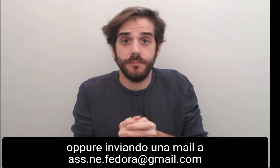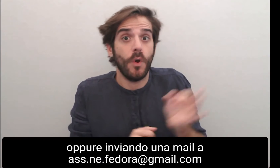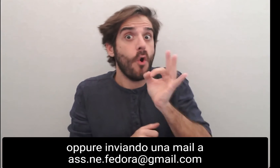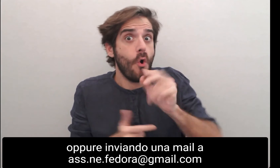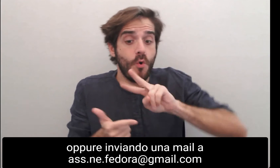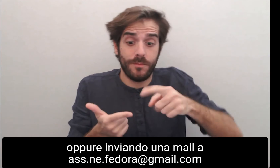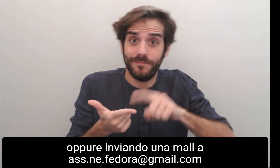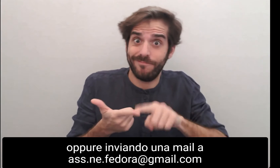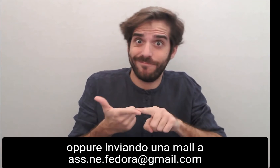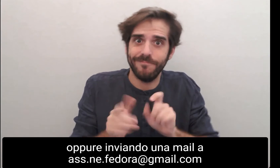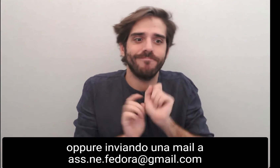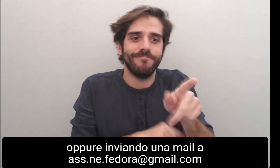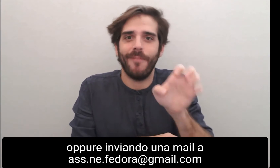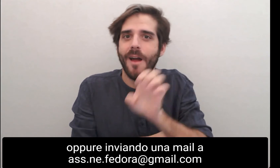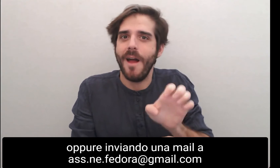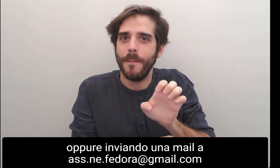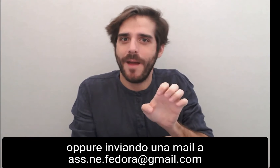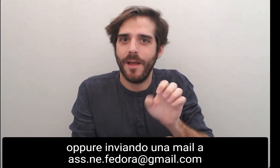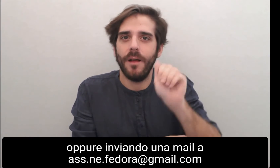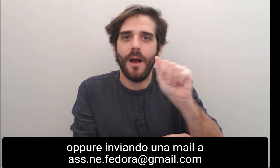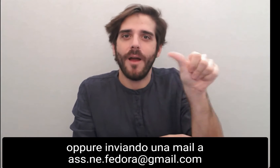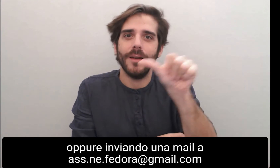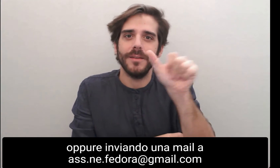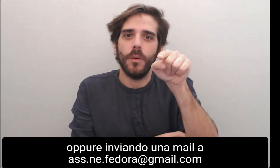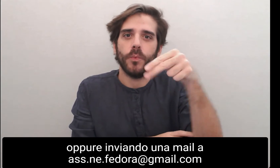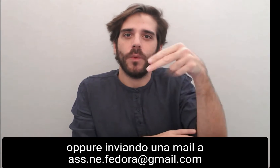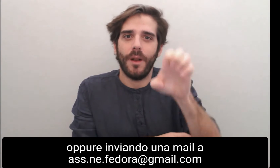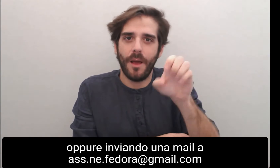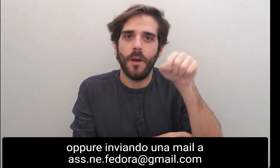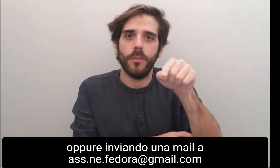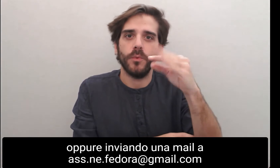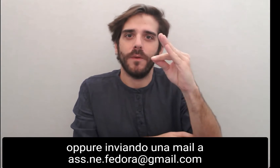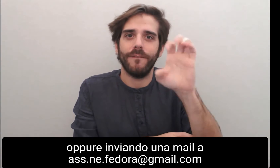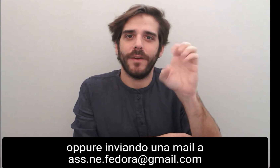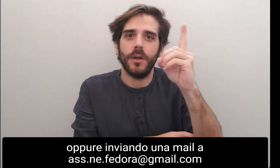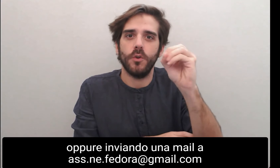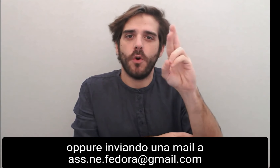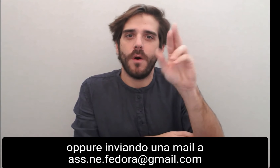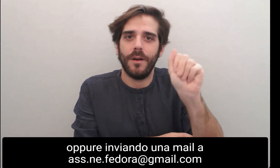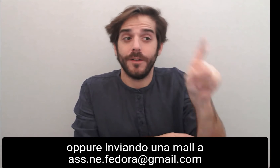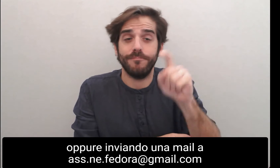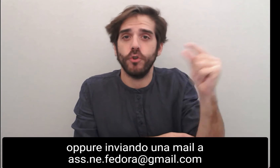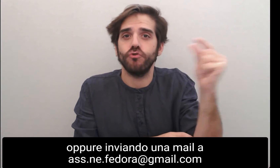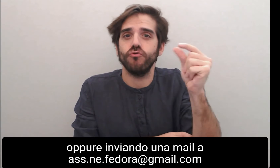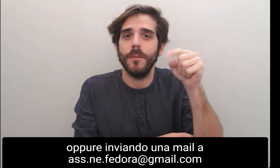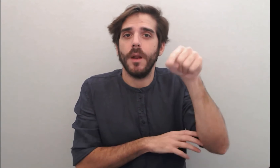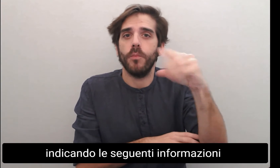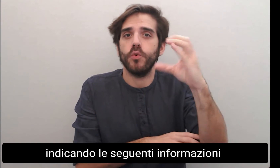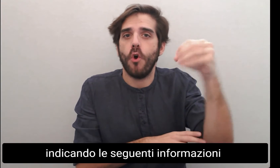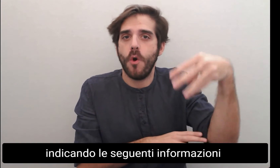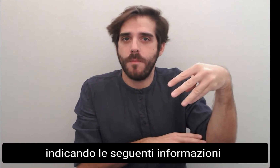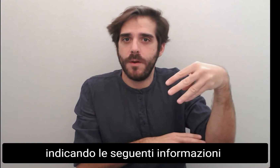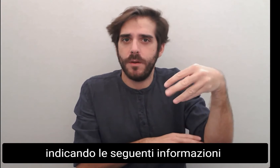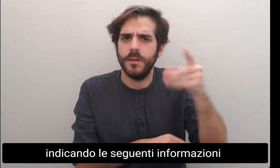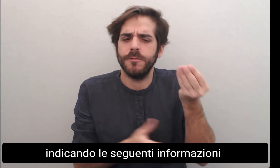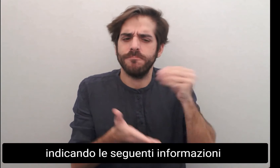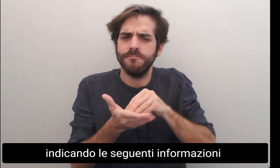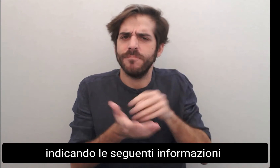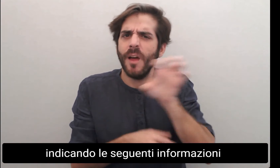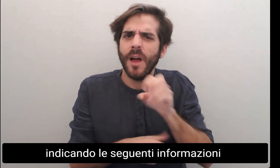inviando una mail a ass.ne.fedora.gmail.com, indicando le seguenti